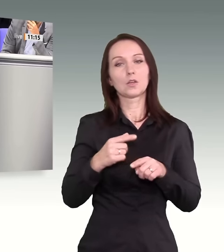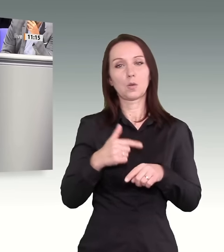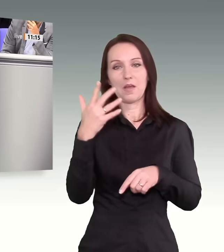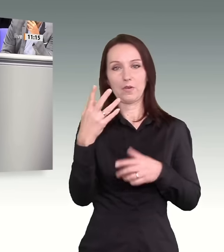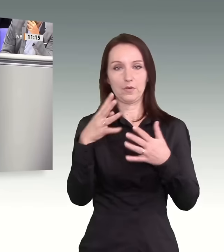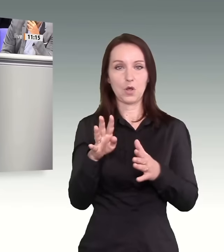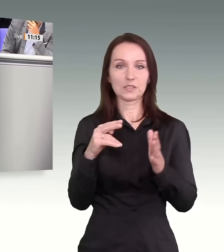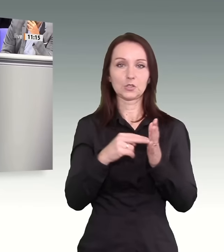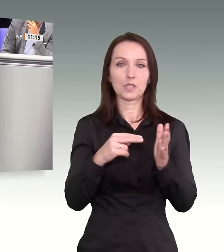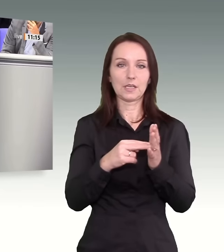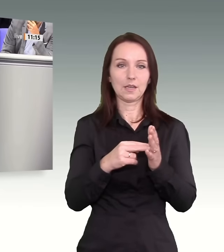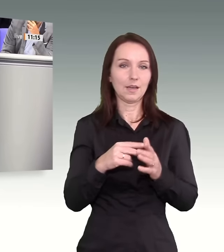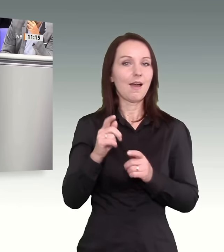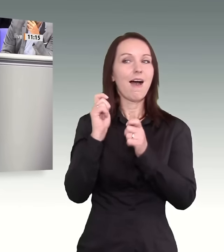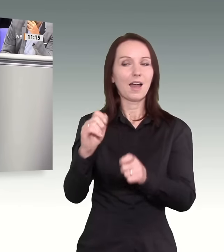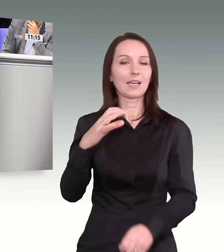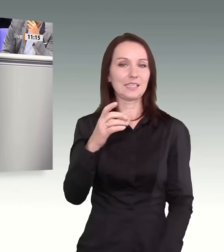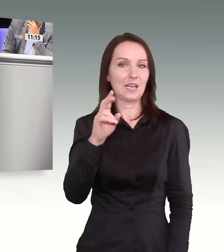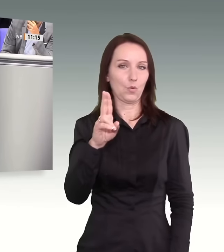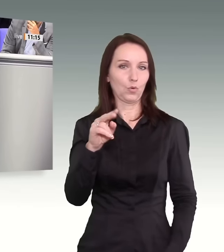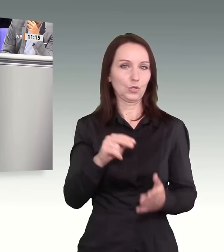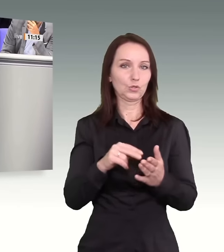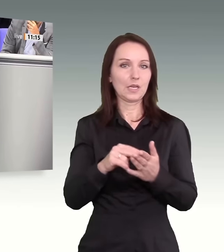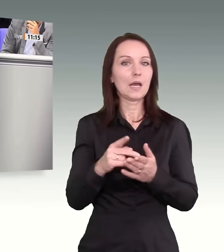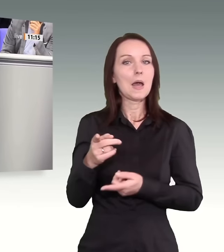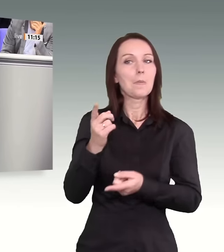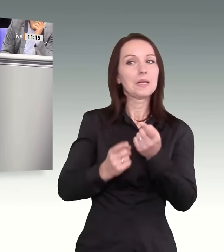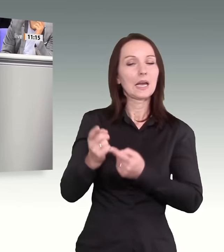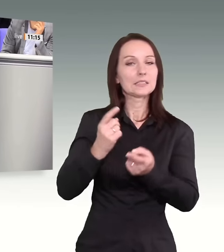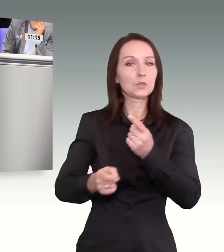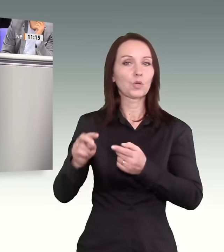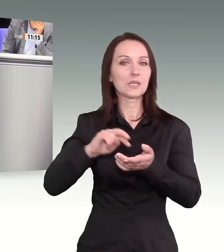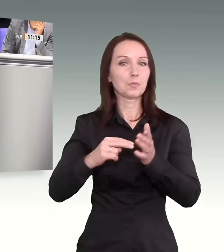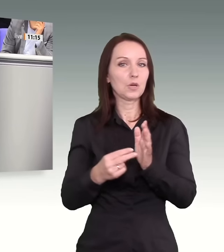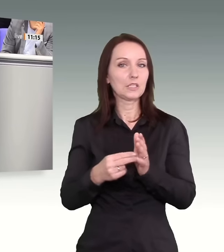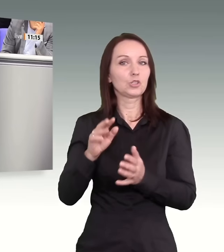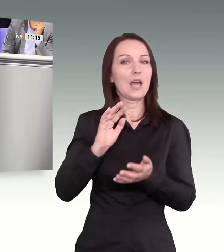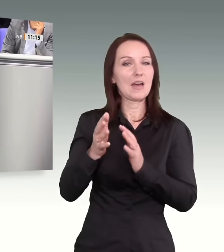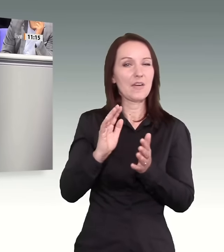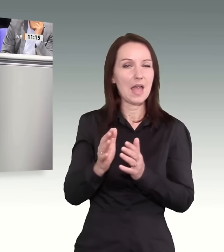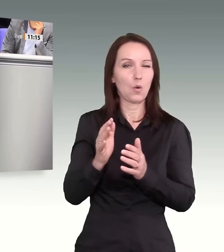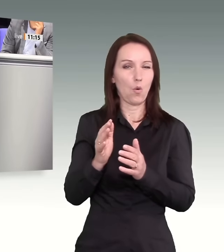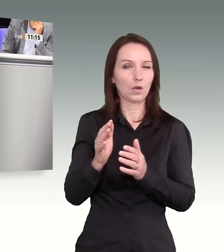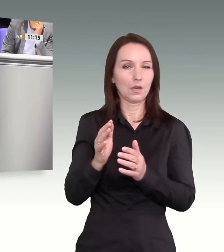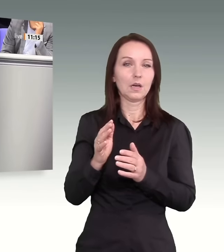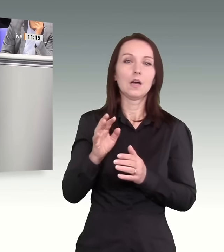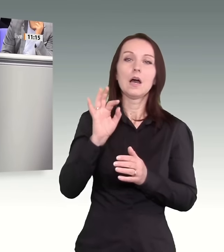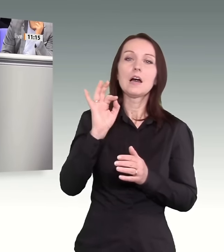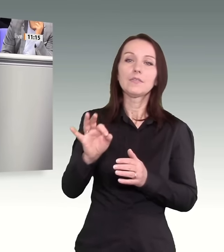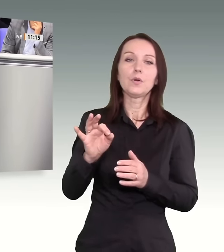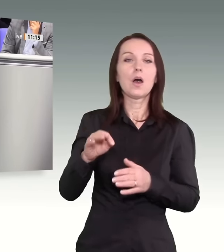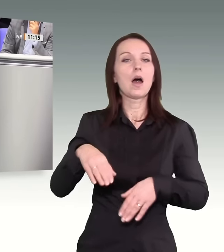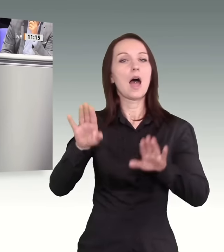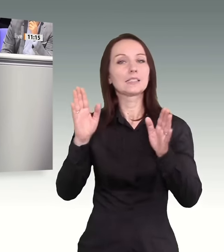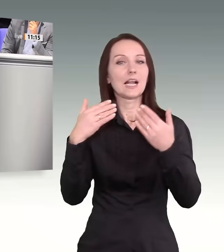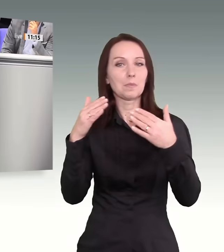sie in dem Antrag der CDU wieder auftauchen, die Leistungen an Asylbewerber und Flüchtlinge niedrig zu halten, um Anreize, hören Sie mal den